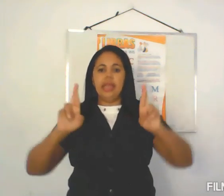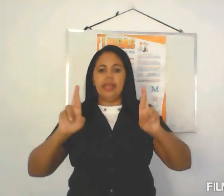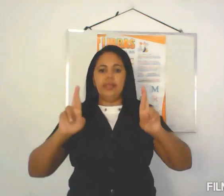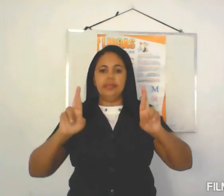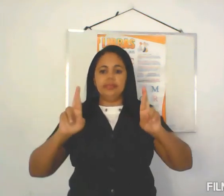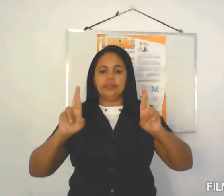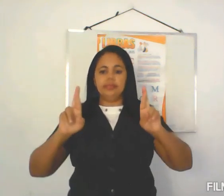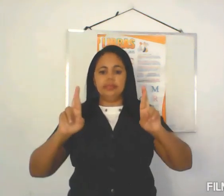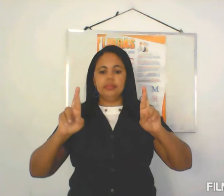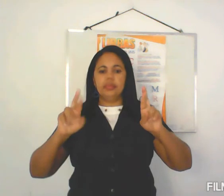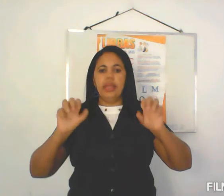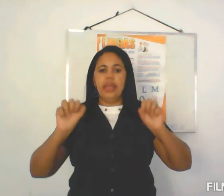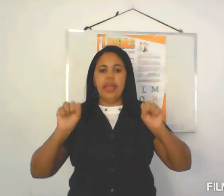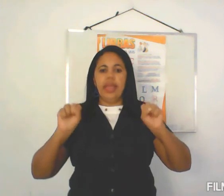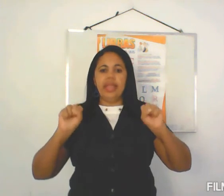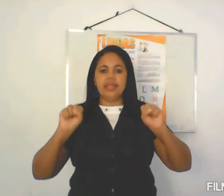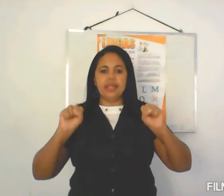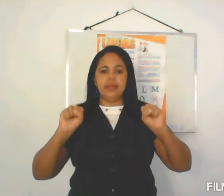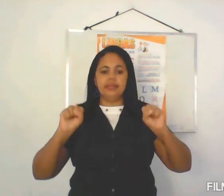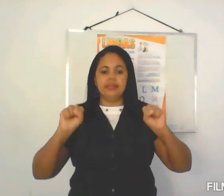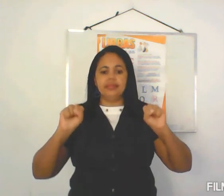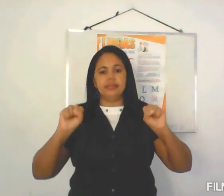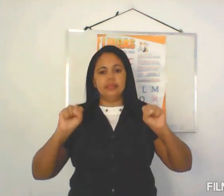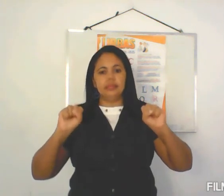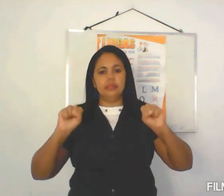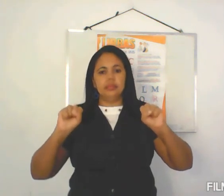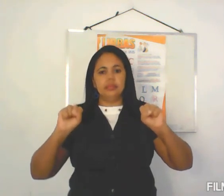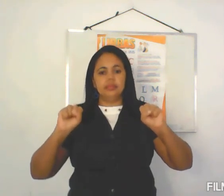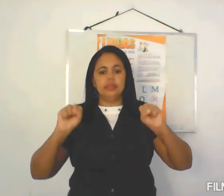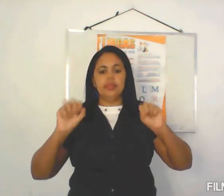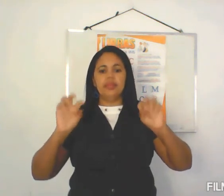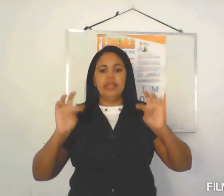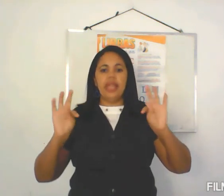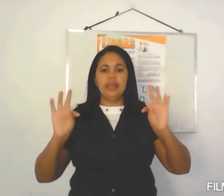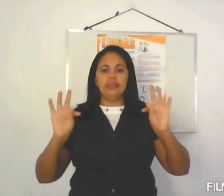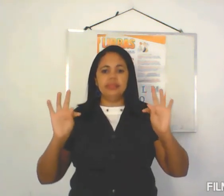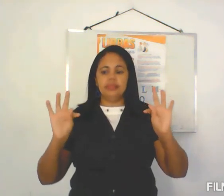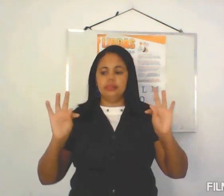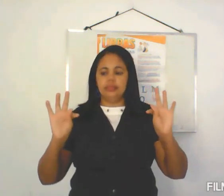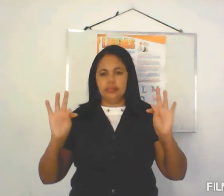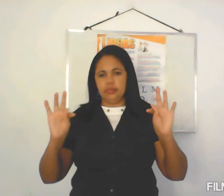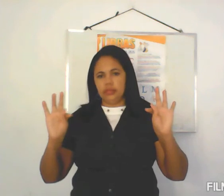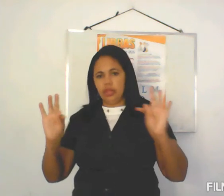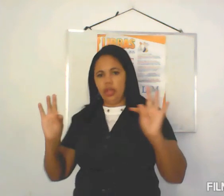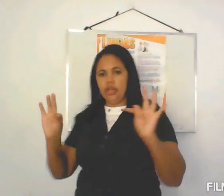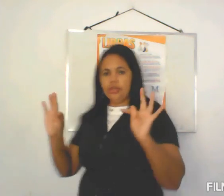S T Olha o T